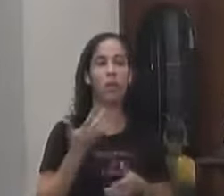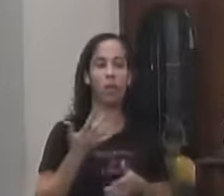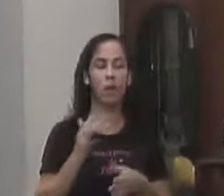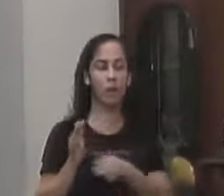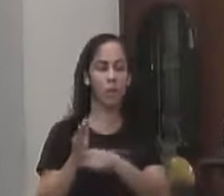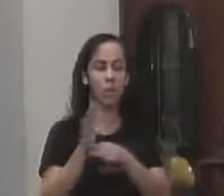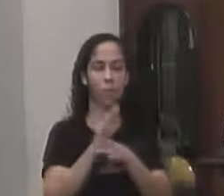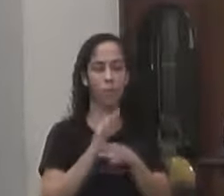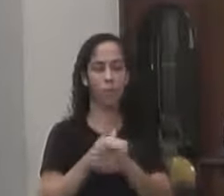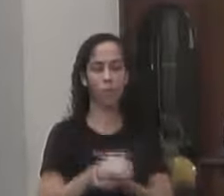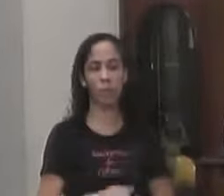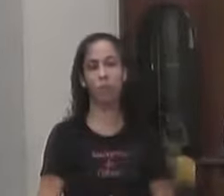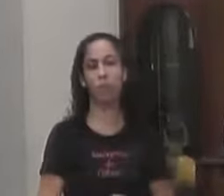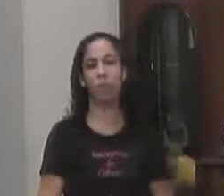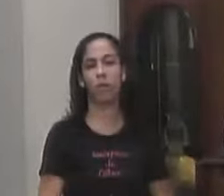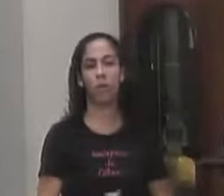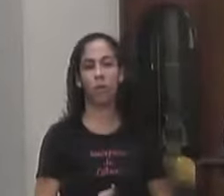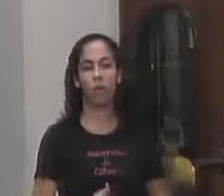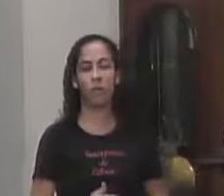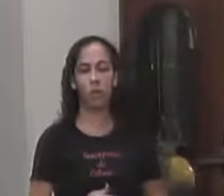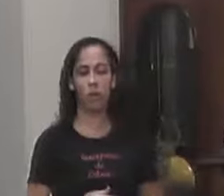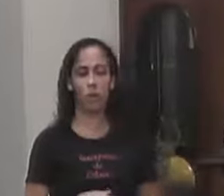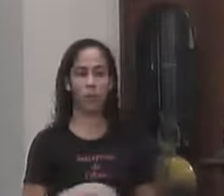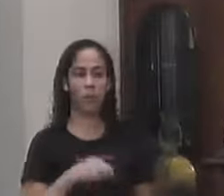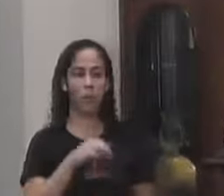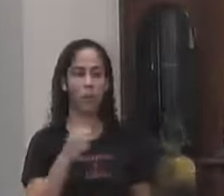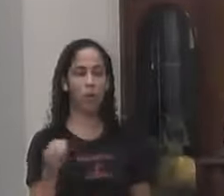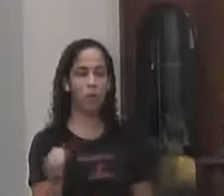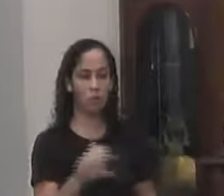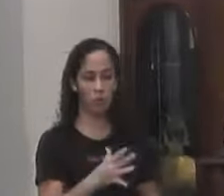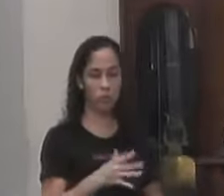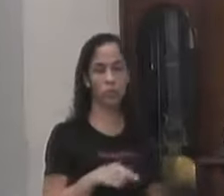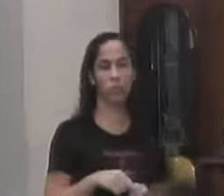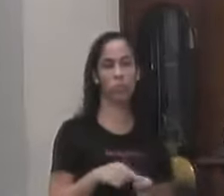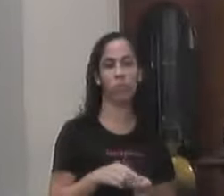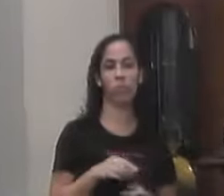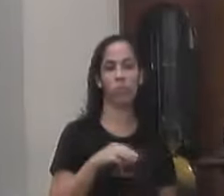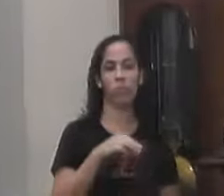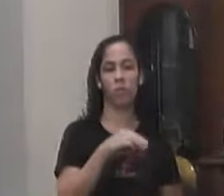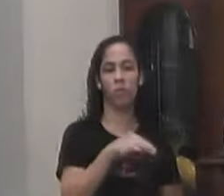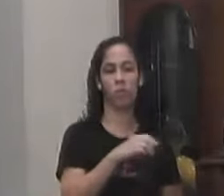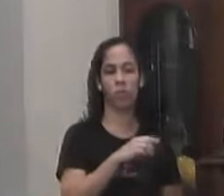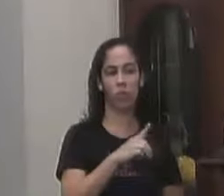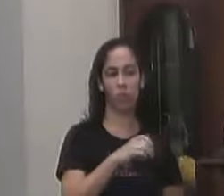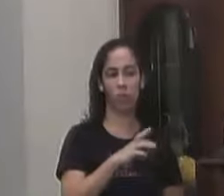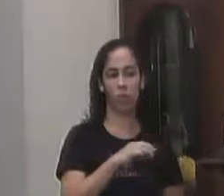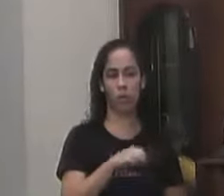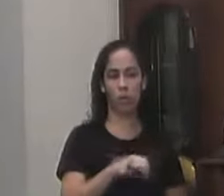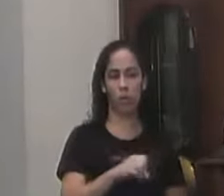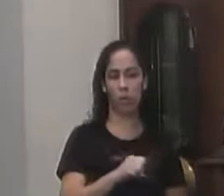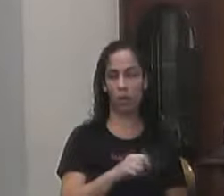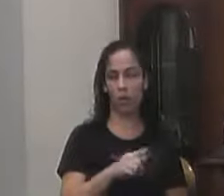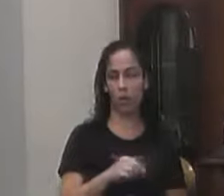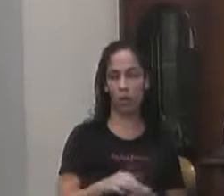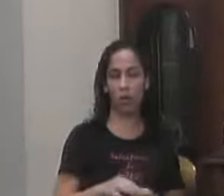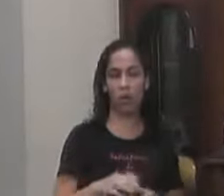O modernismo E a agilidade Na gestão pública E tenho